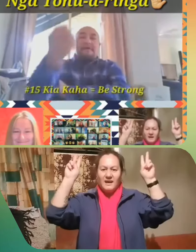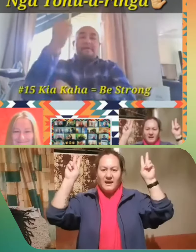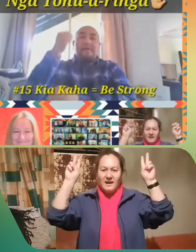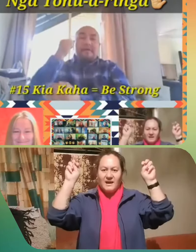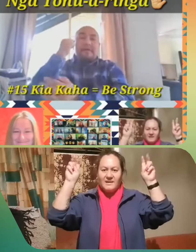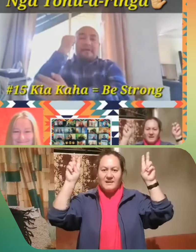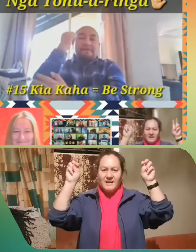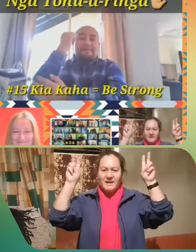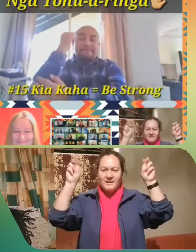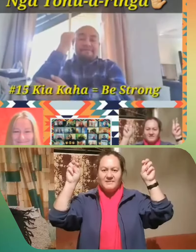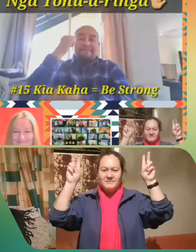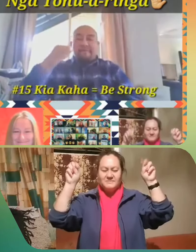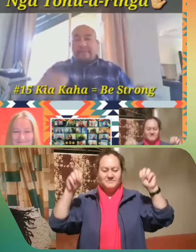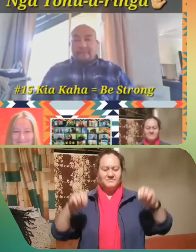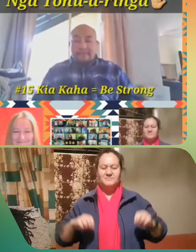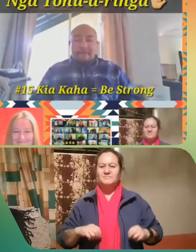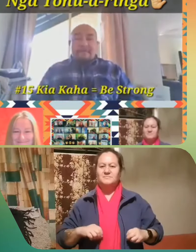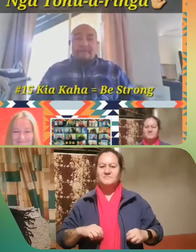Arā.